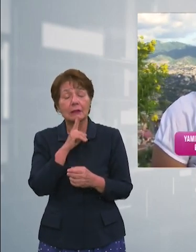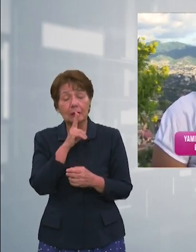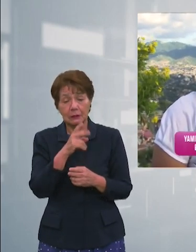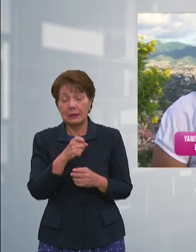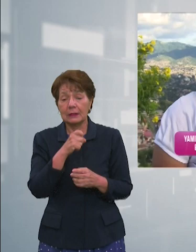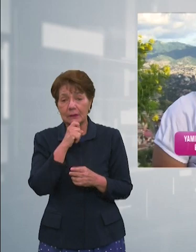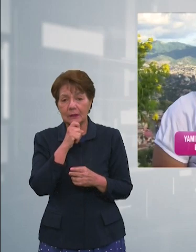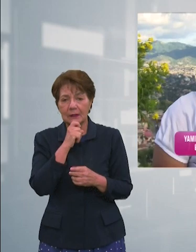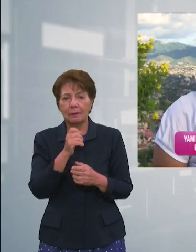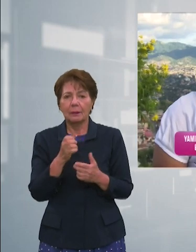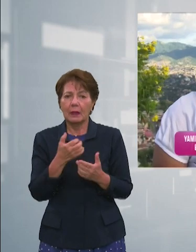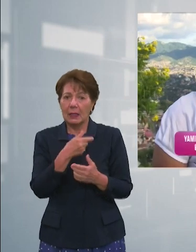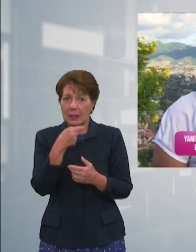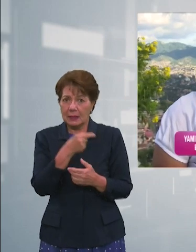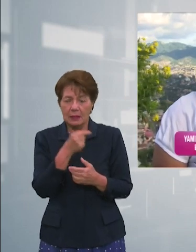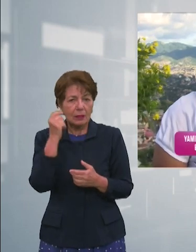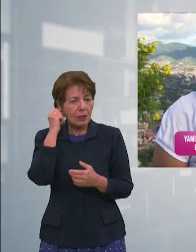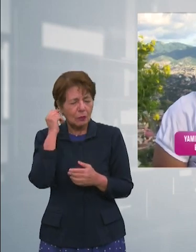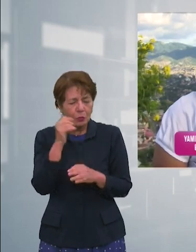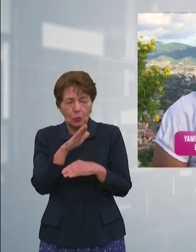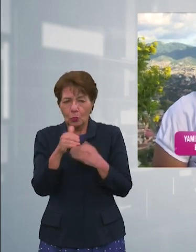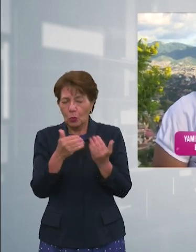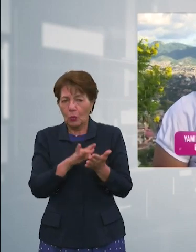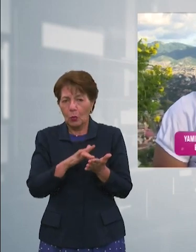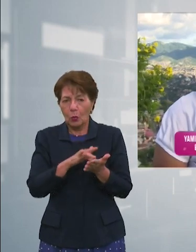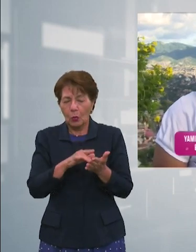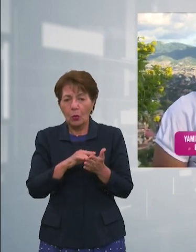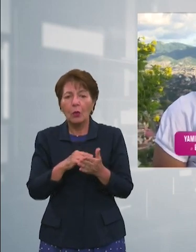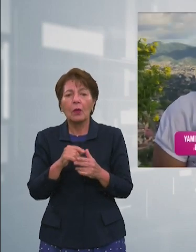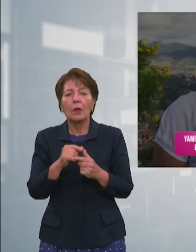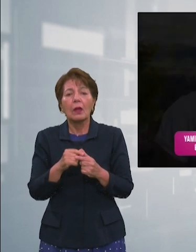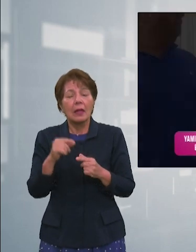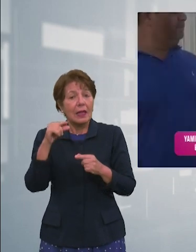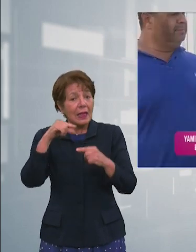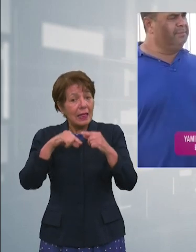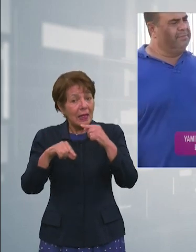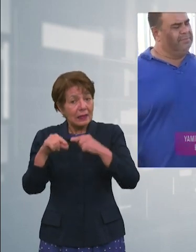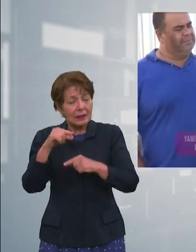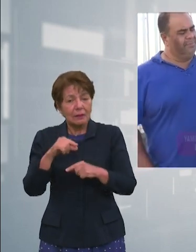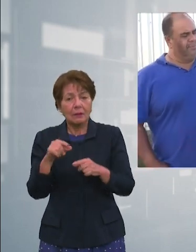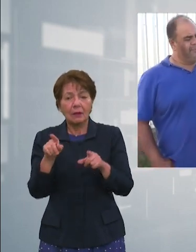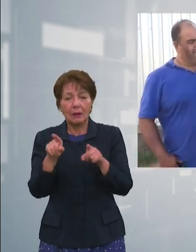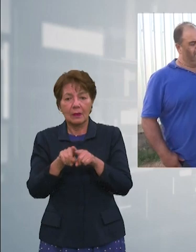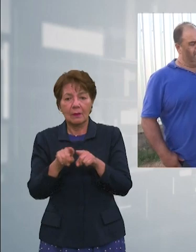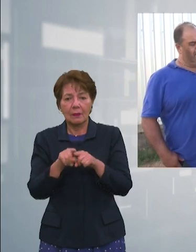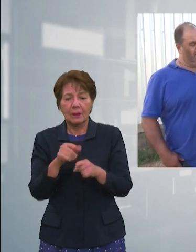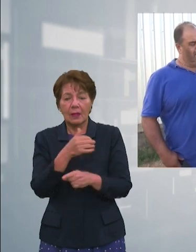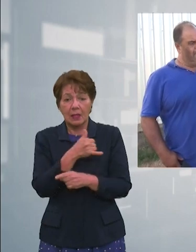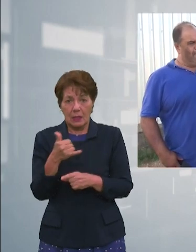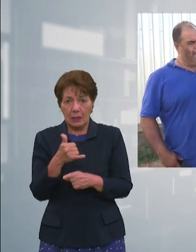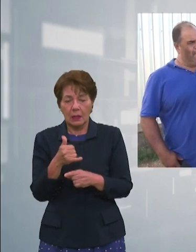sometió a todos los tratamientos, pero hay algo que no olvida, y es ese gran apoyo que recibió.